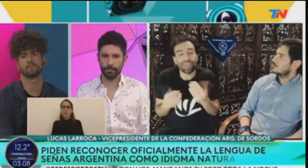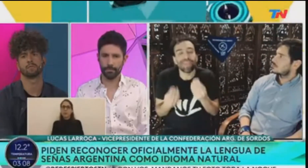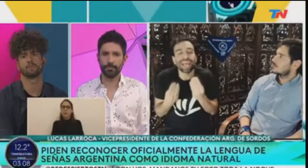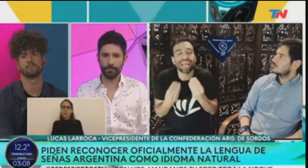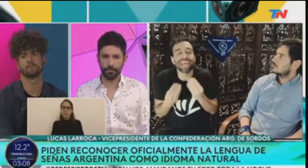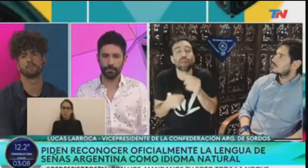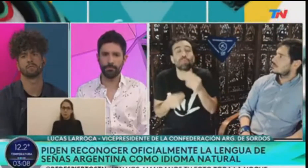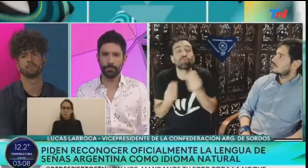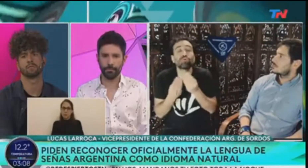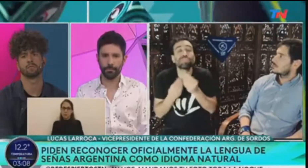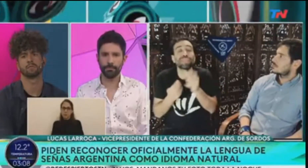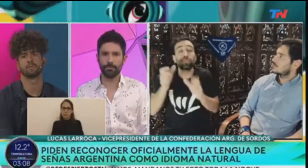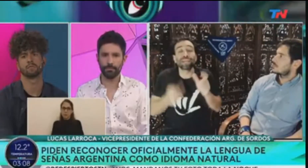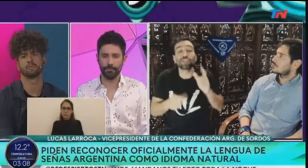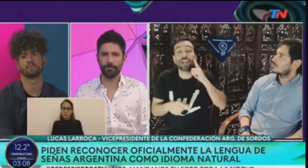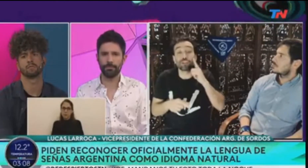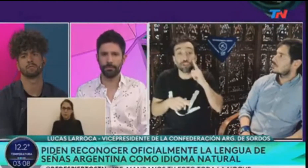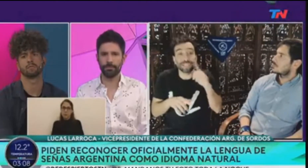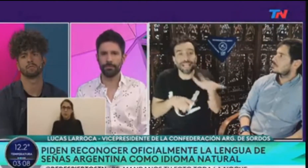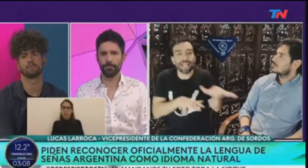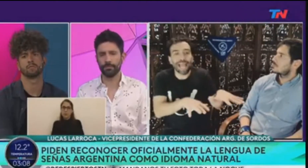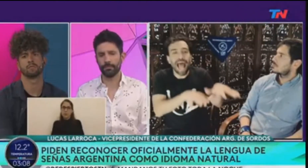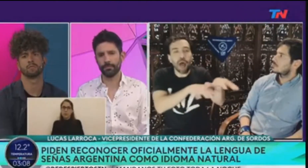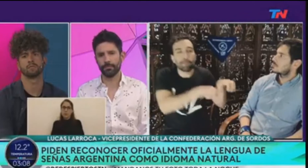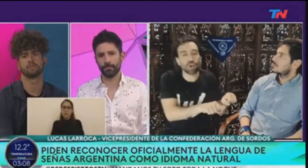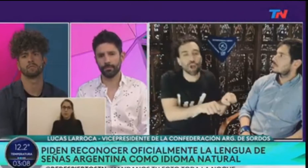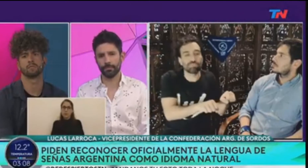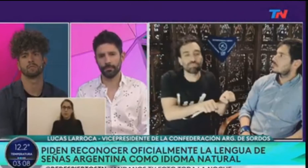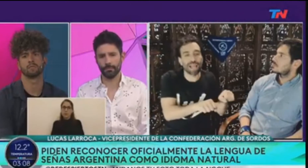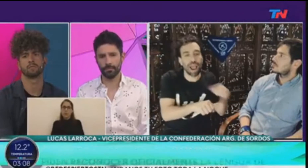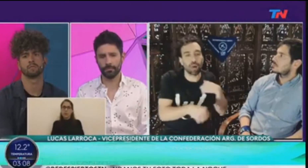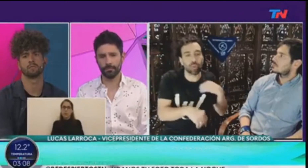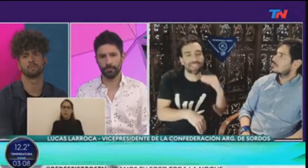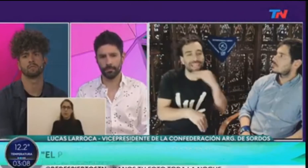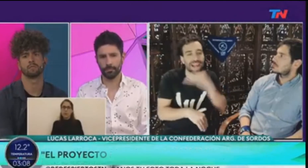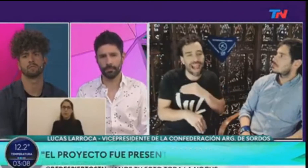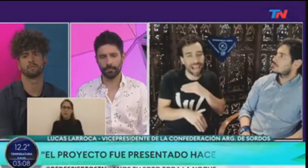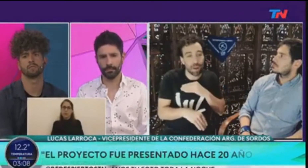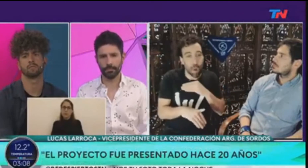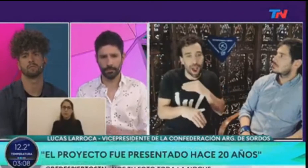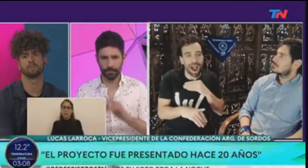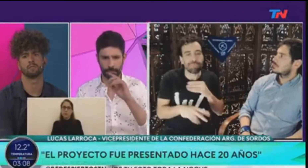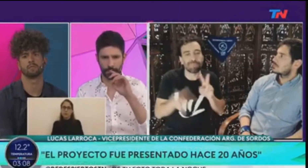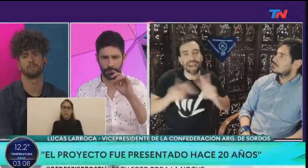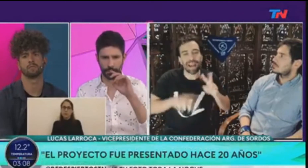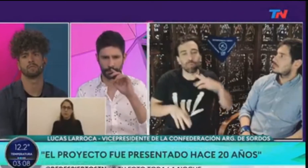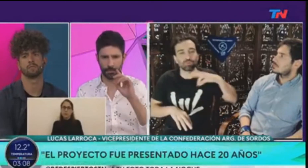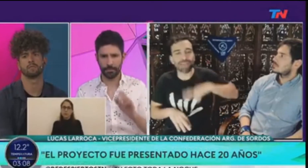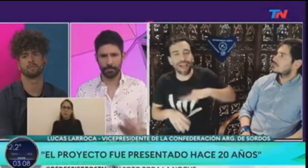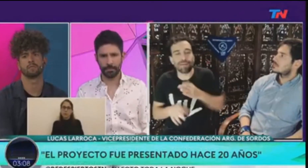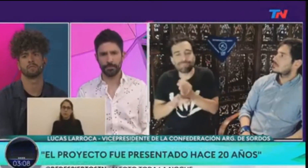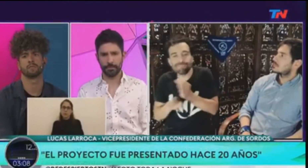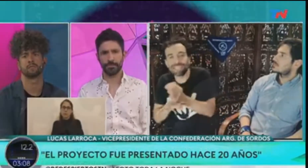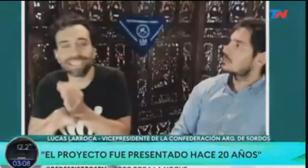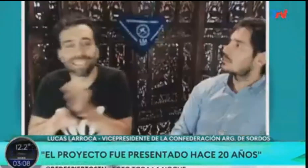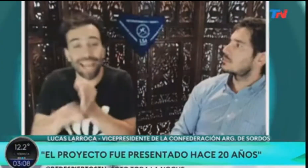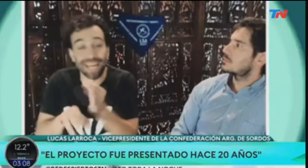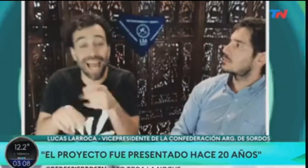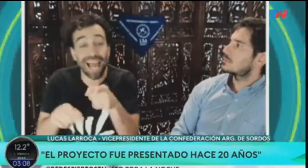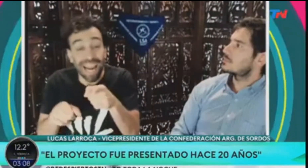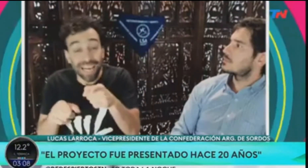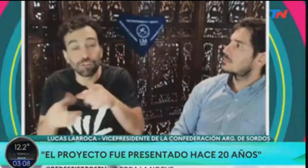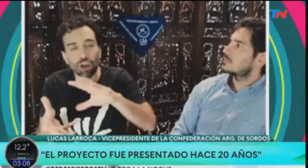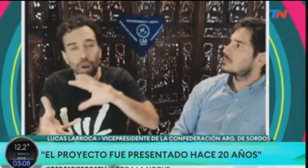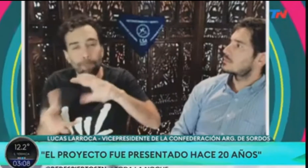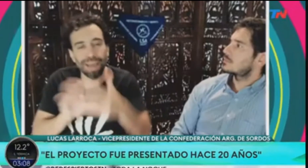de una minoría lingüística cultural. Entonces, muchas personas oyentes se apropian de nuestra